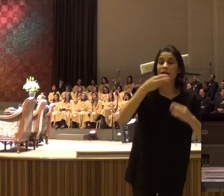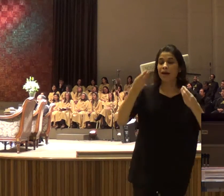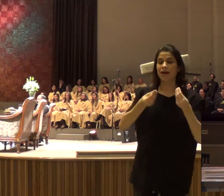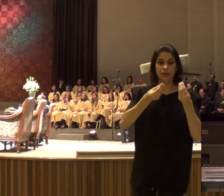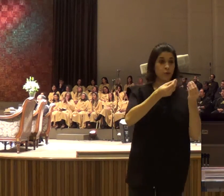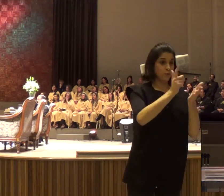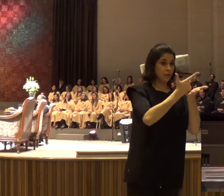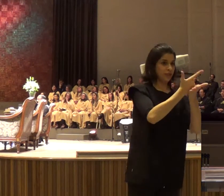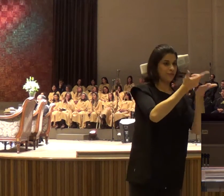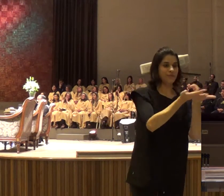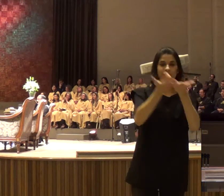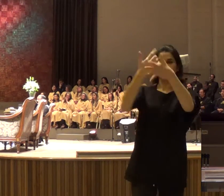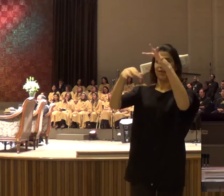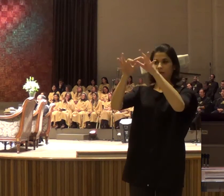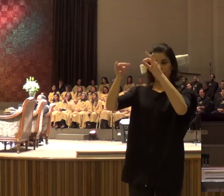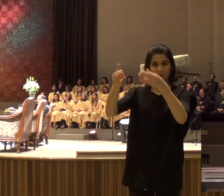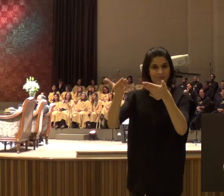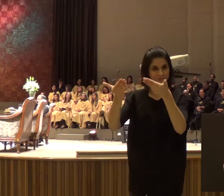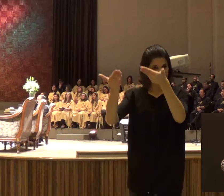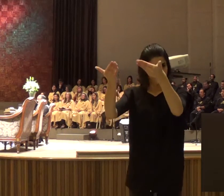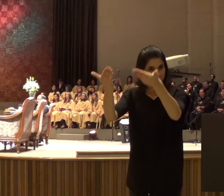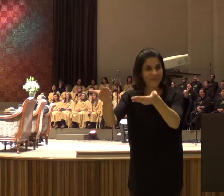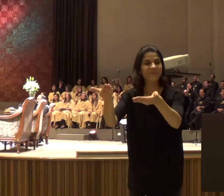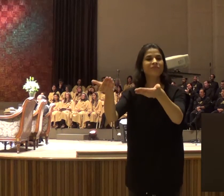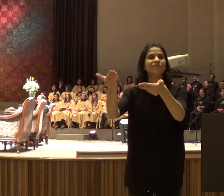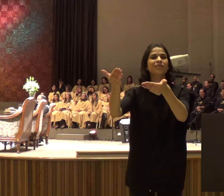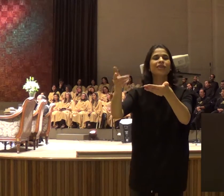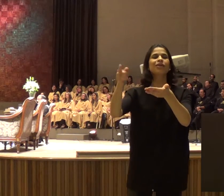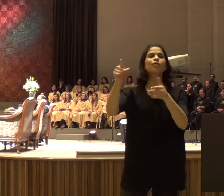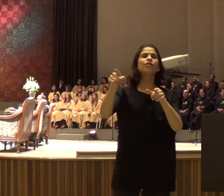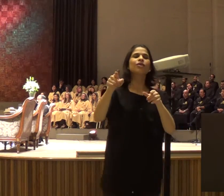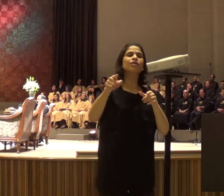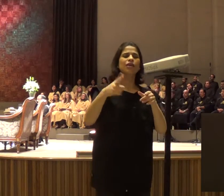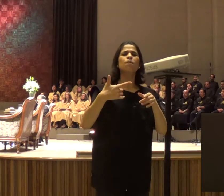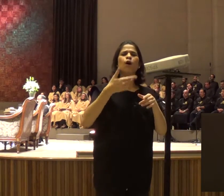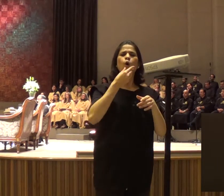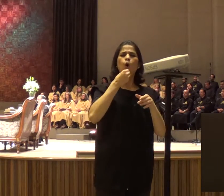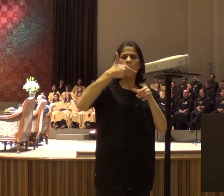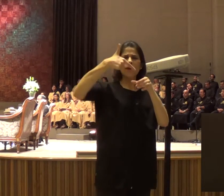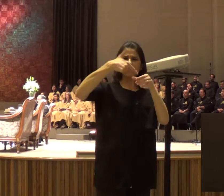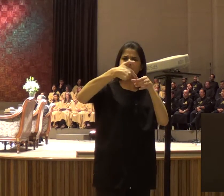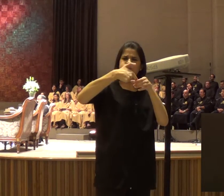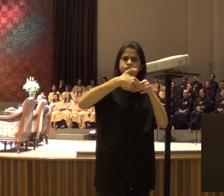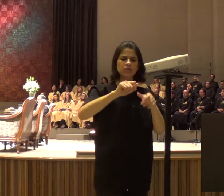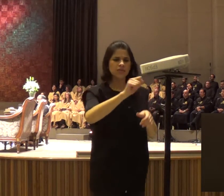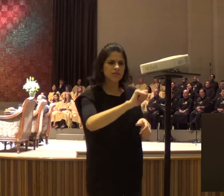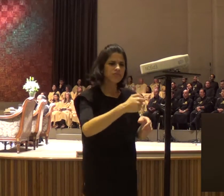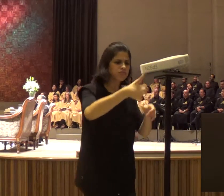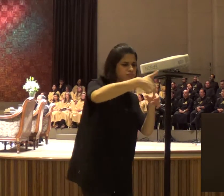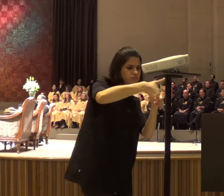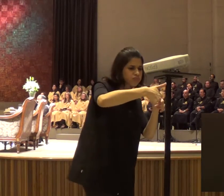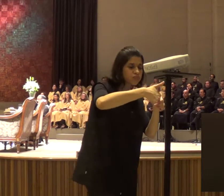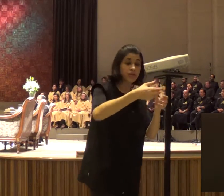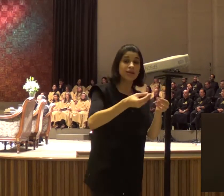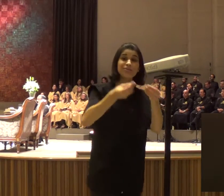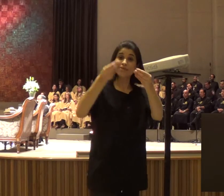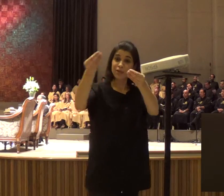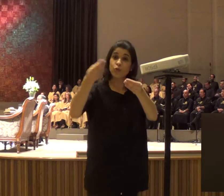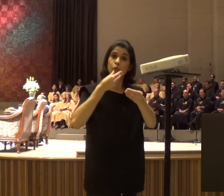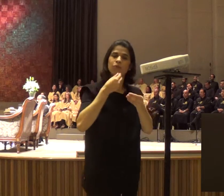esse livro, o, para o, frentista, de um posto, e, na outra semana, quando